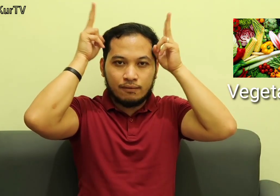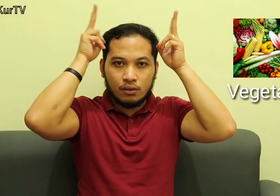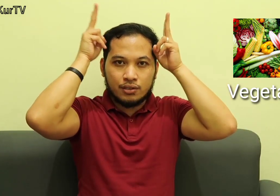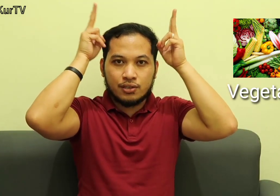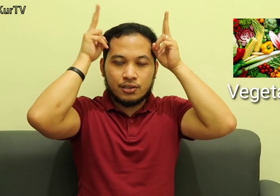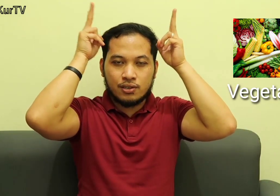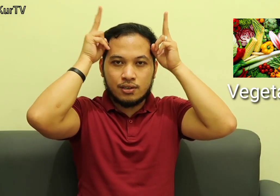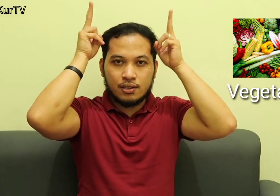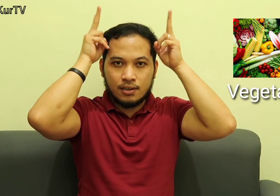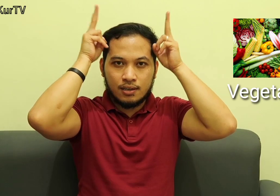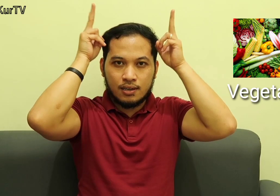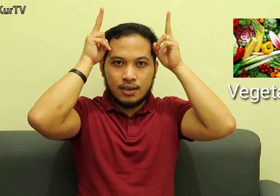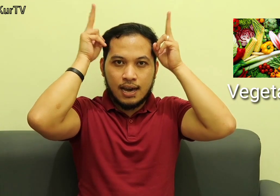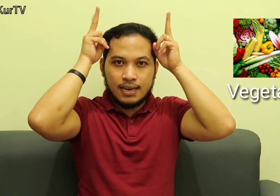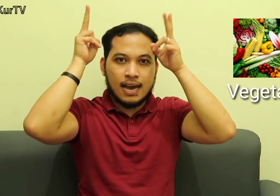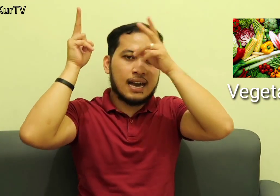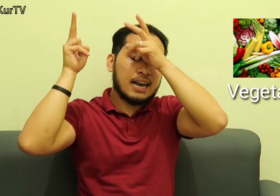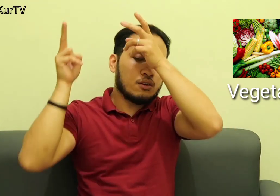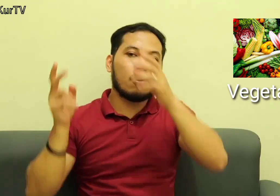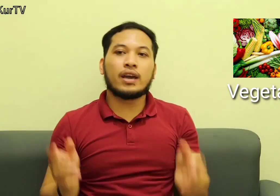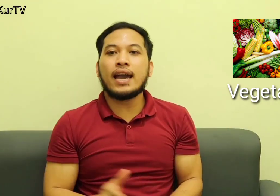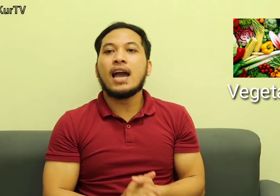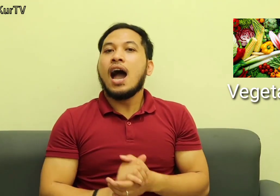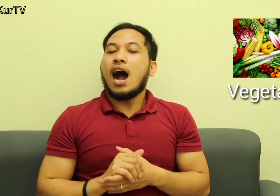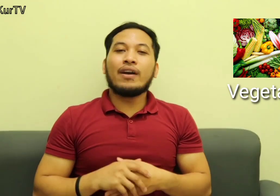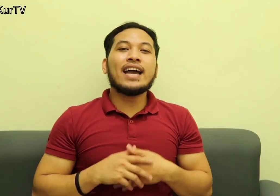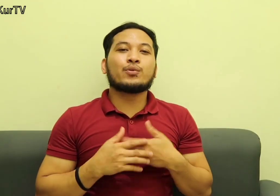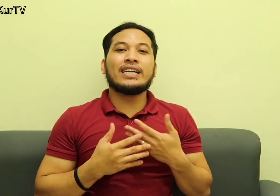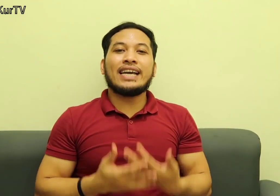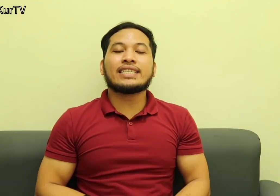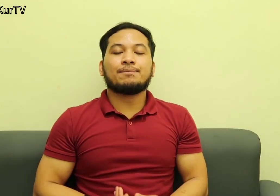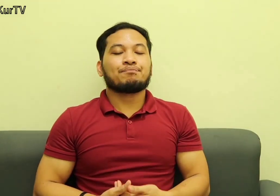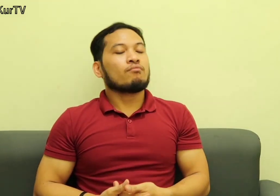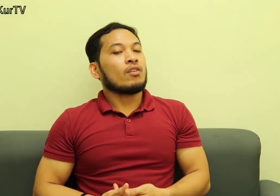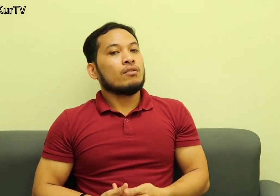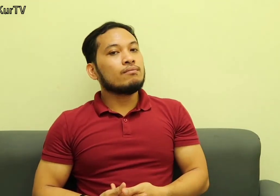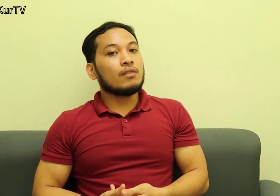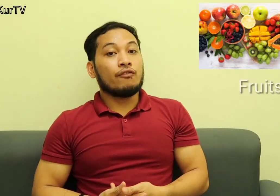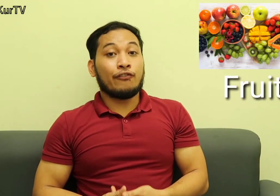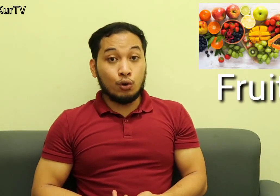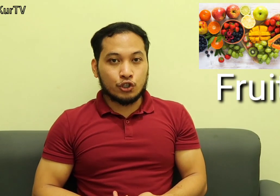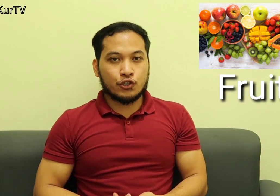Vegetables Ayan Okay Our next word is Fruits